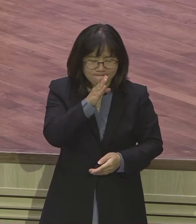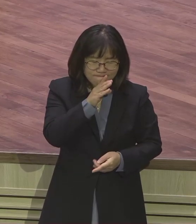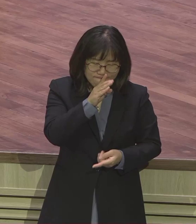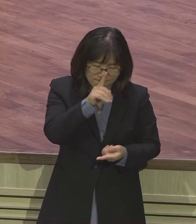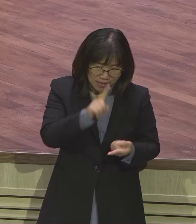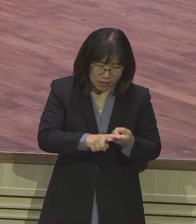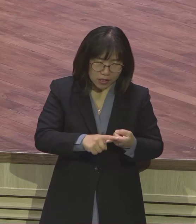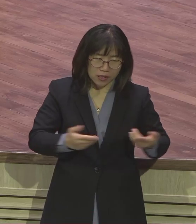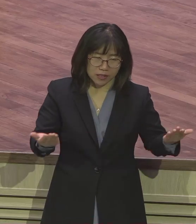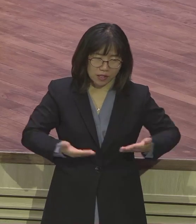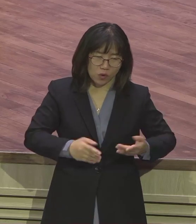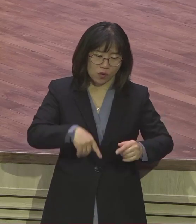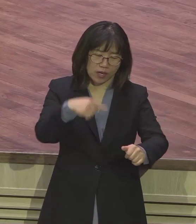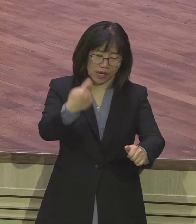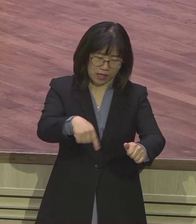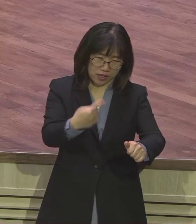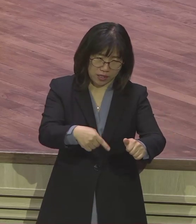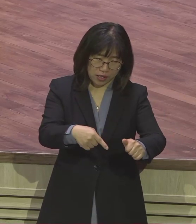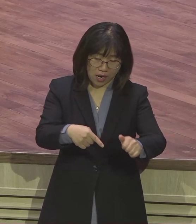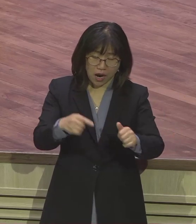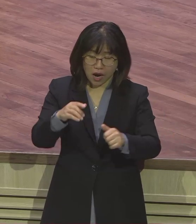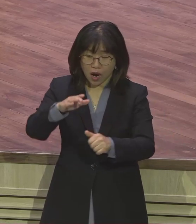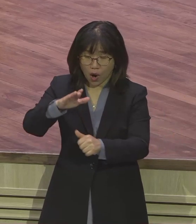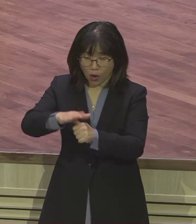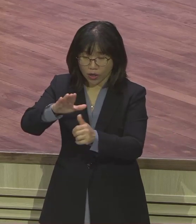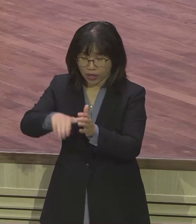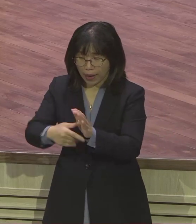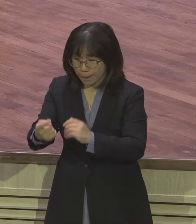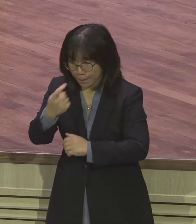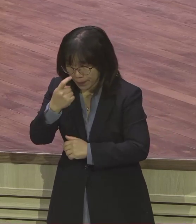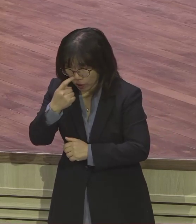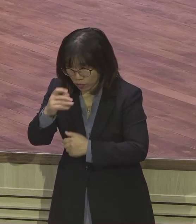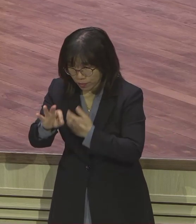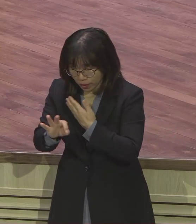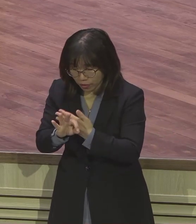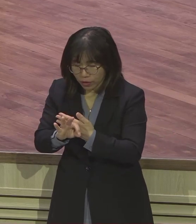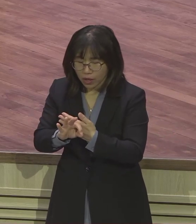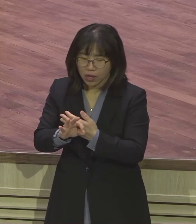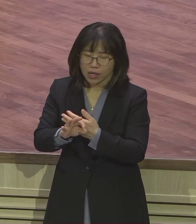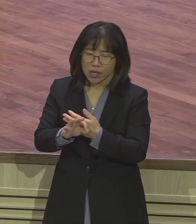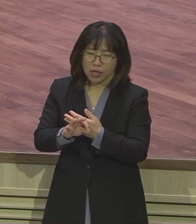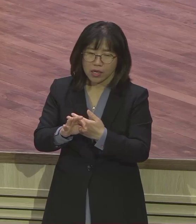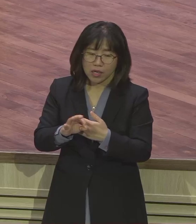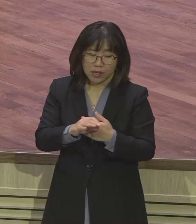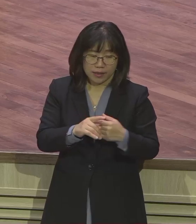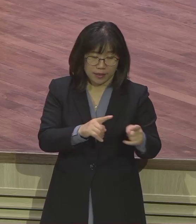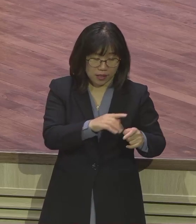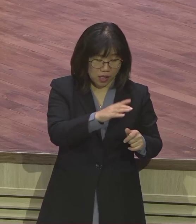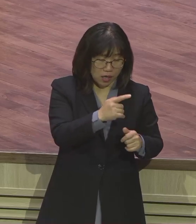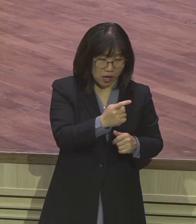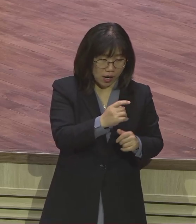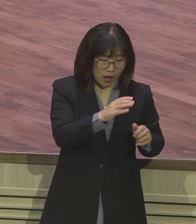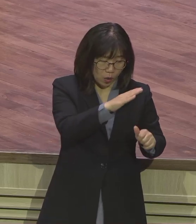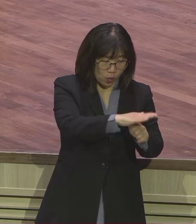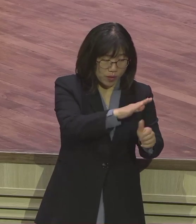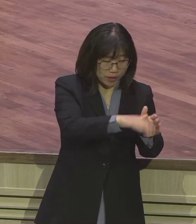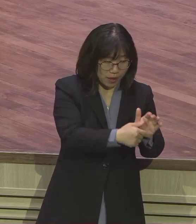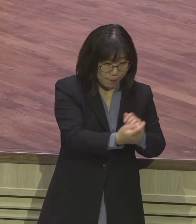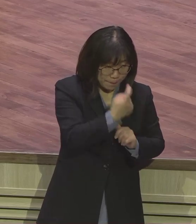어렸을 때 받았던 은약 교육이요. 40년 동안 받은 애급의 구상 교육을 교육도 무리지 못했어요. 40년 동안